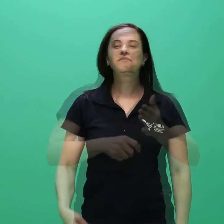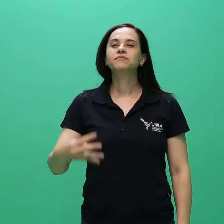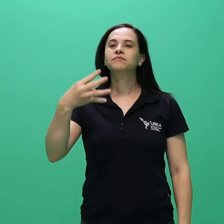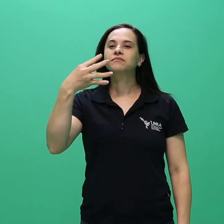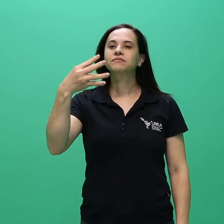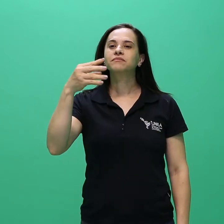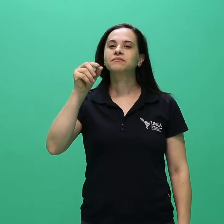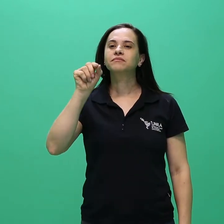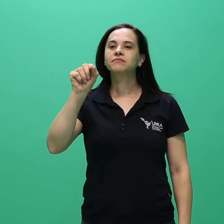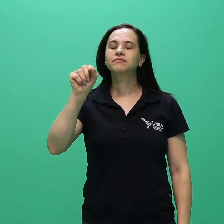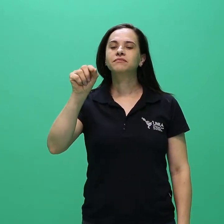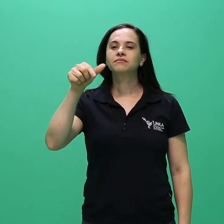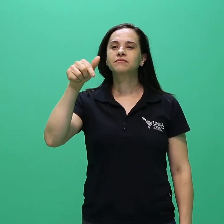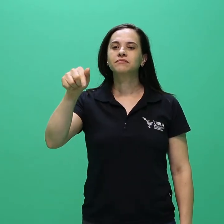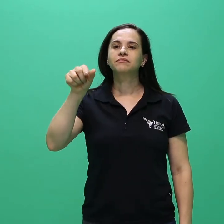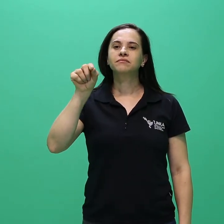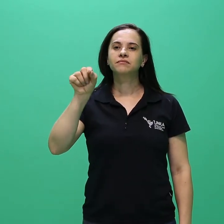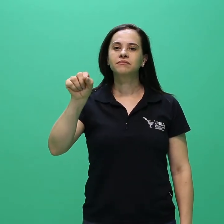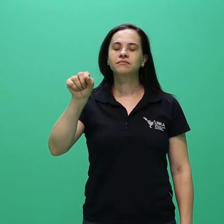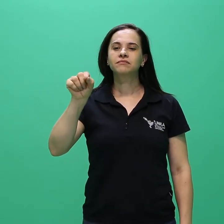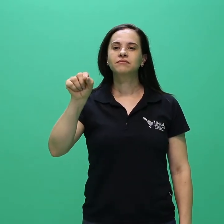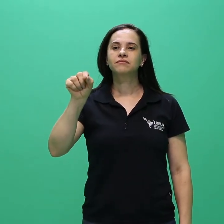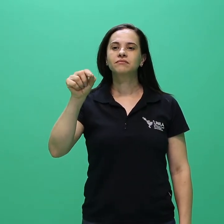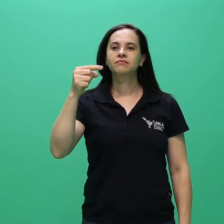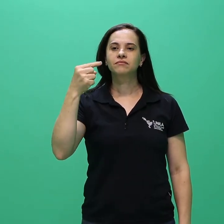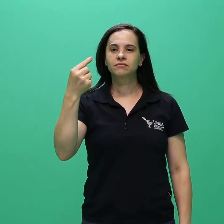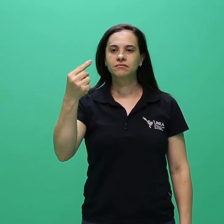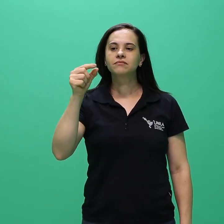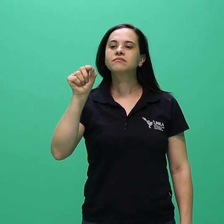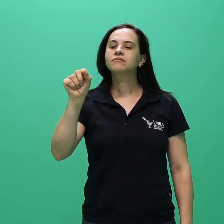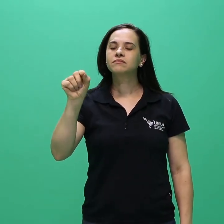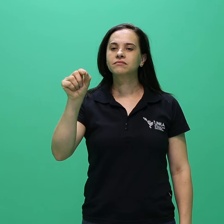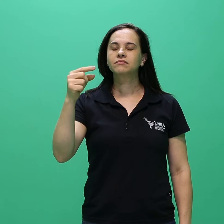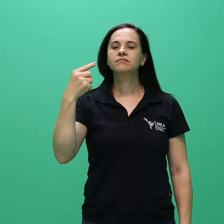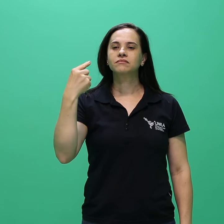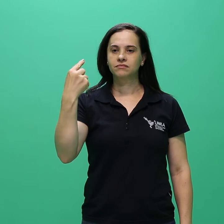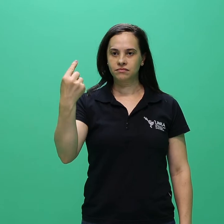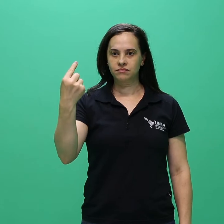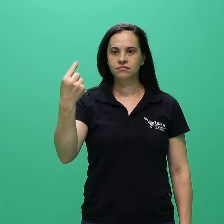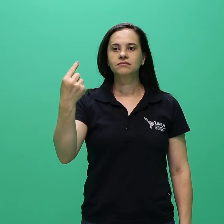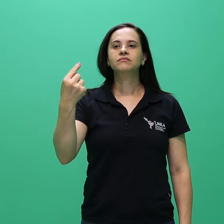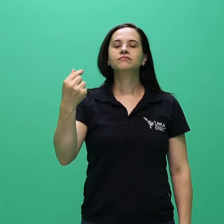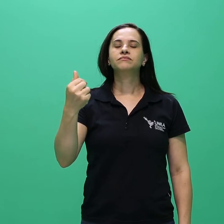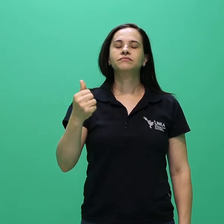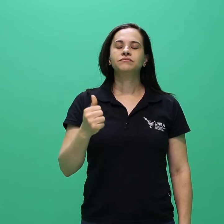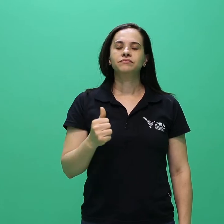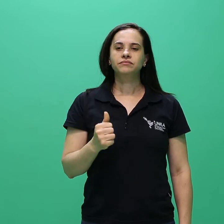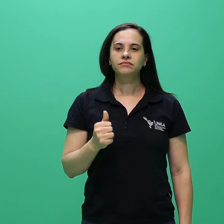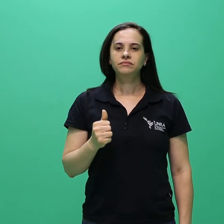4.7.1.1. Caberá interposição de recurso